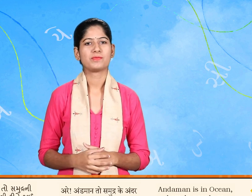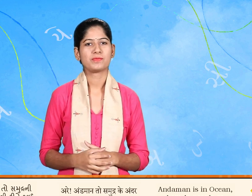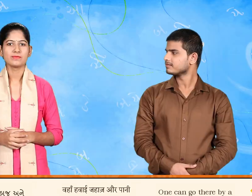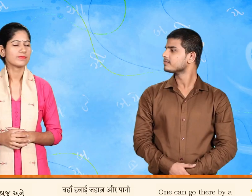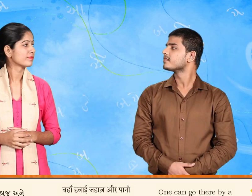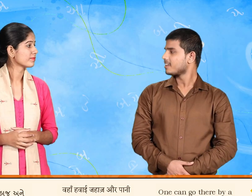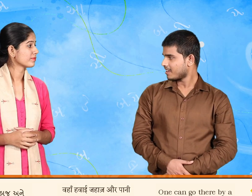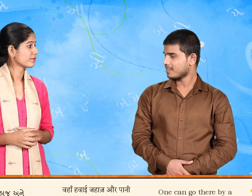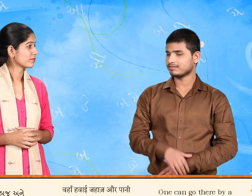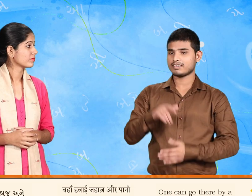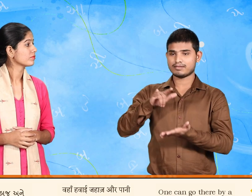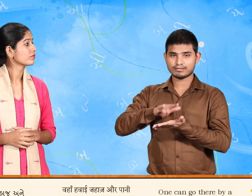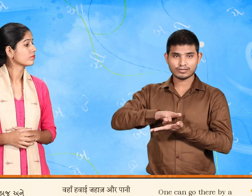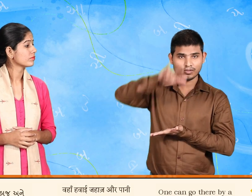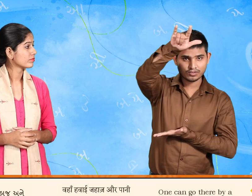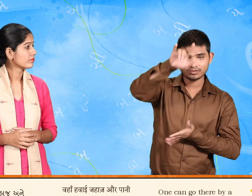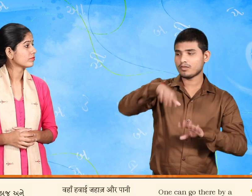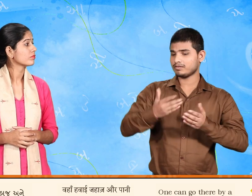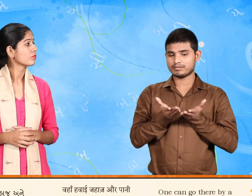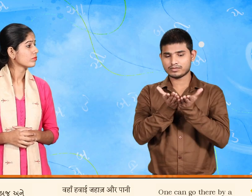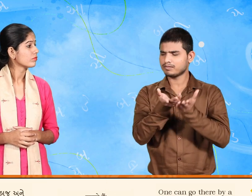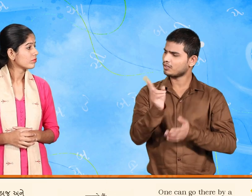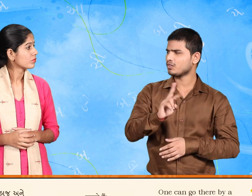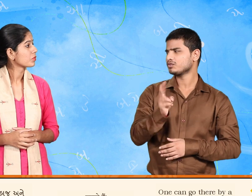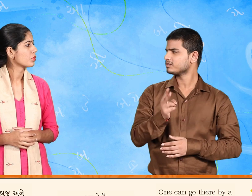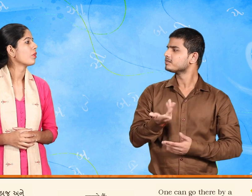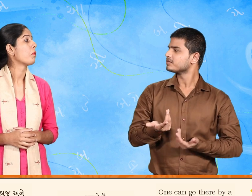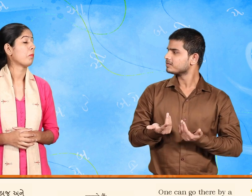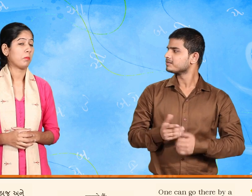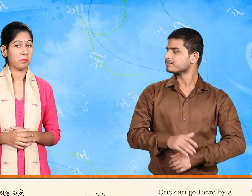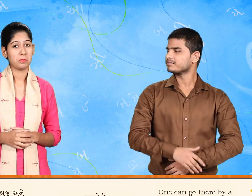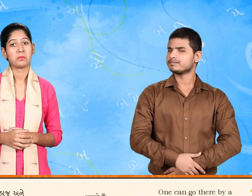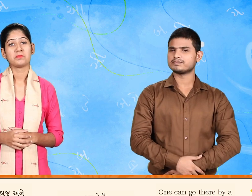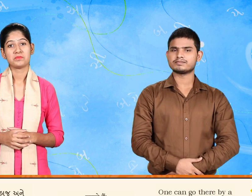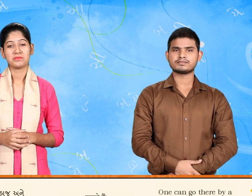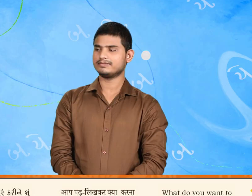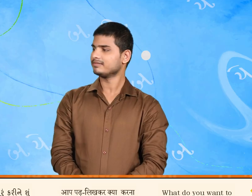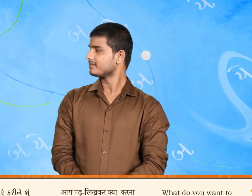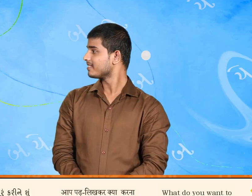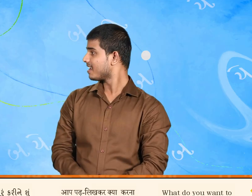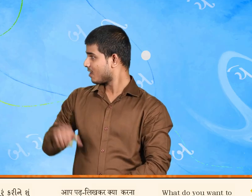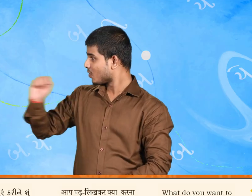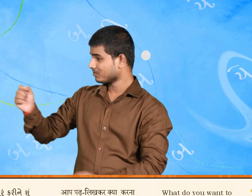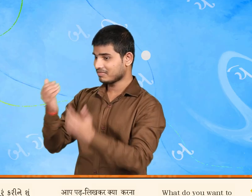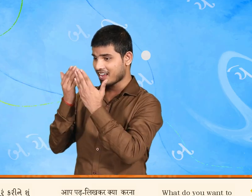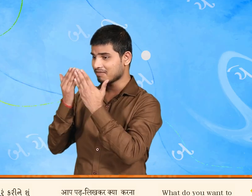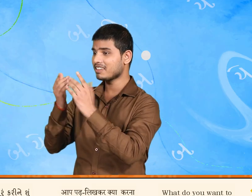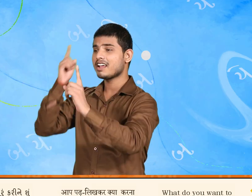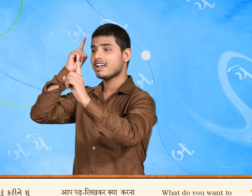ત્યાં હવાઈ જાહાજ અને સ્ટીમર બનને થી જવાય છે તમે બણતર પૂણ કરીને